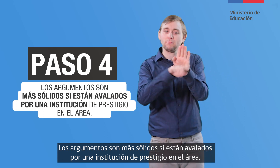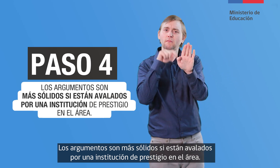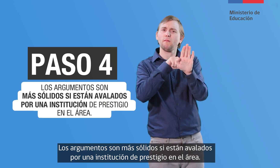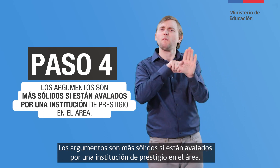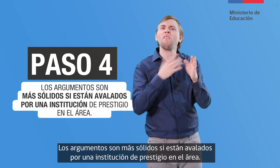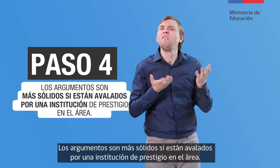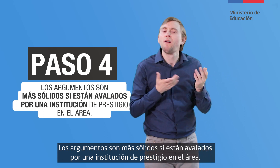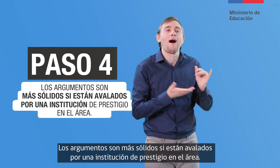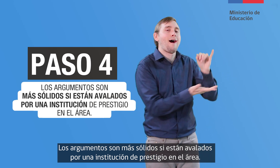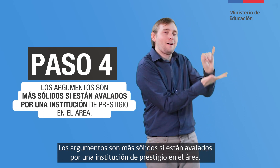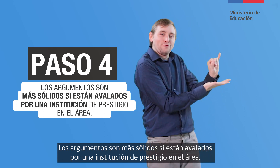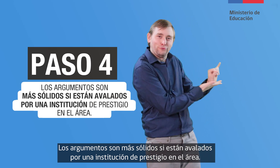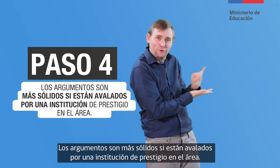institución de prestigio en el área.